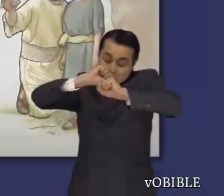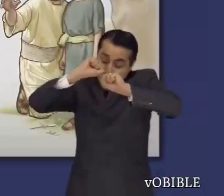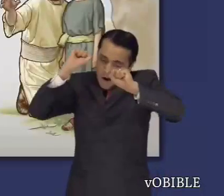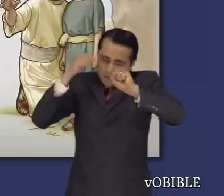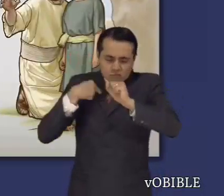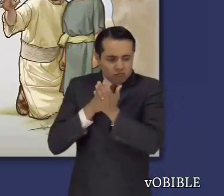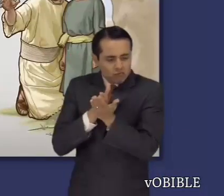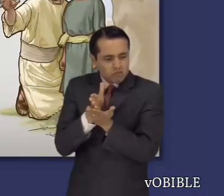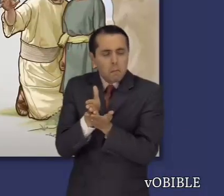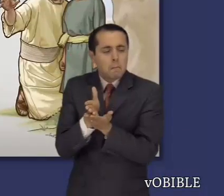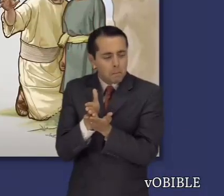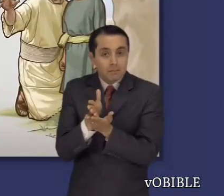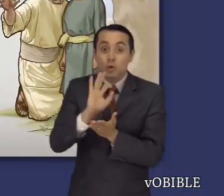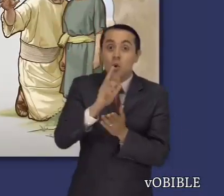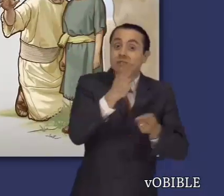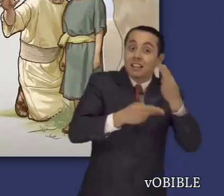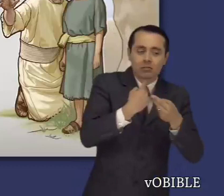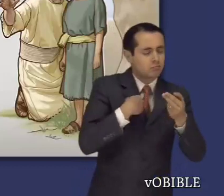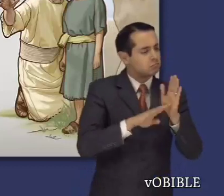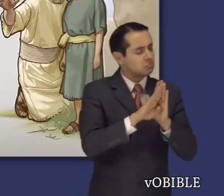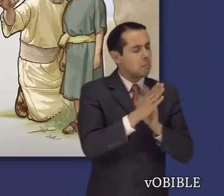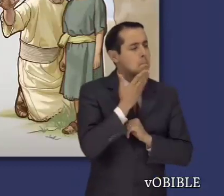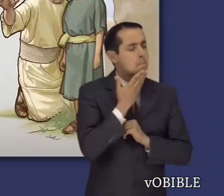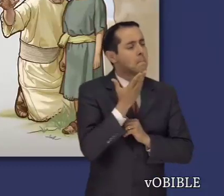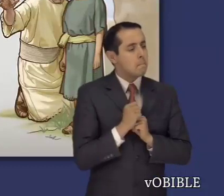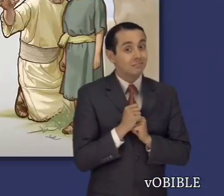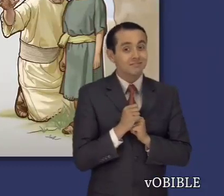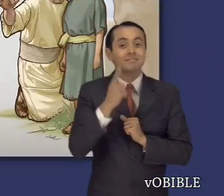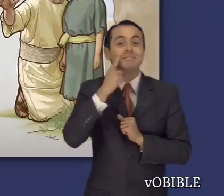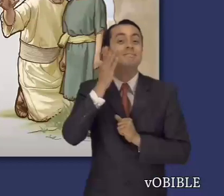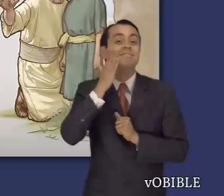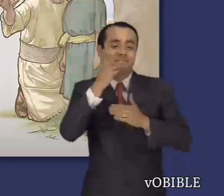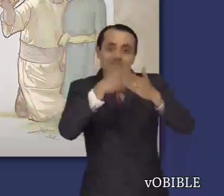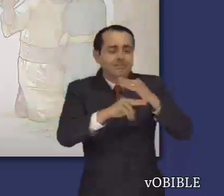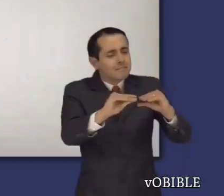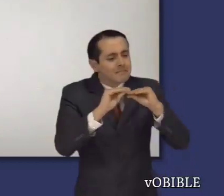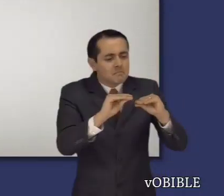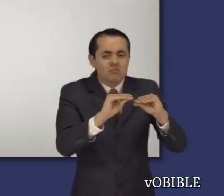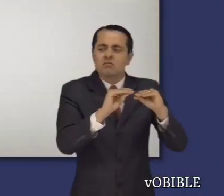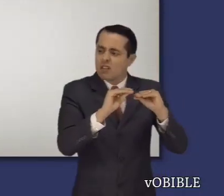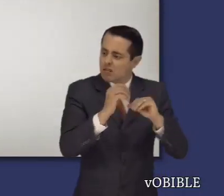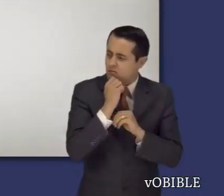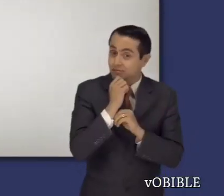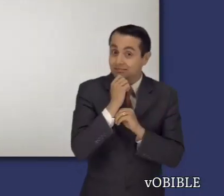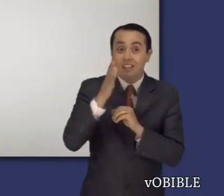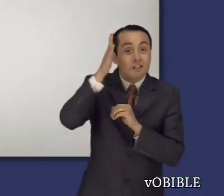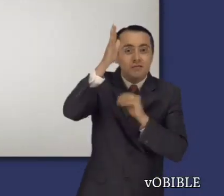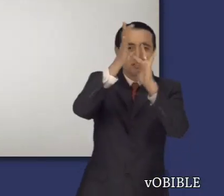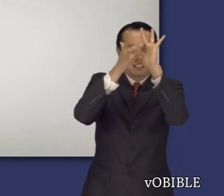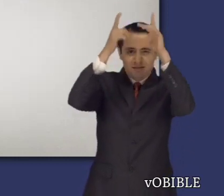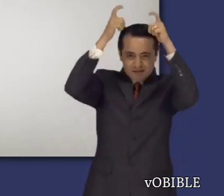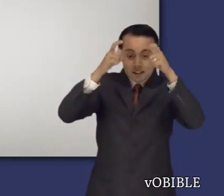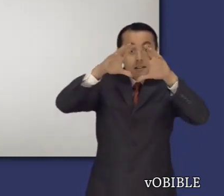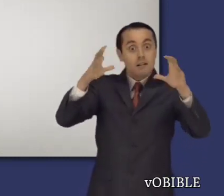los negocios hasta los asuntos familiares. De esa forma, nos prepara para vivir bajo el reino de Dios. El